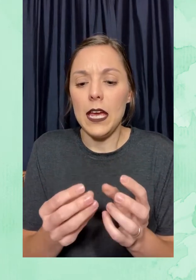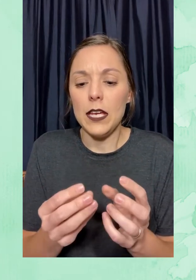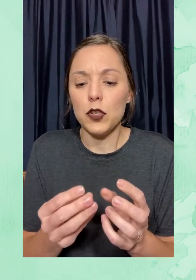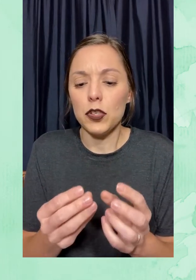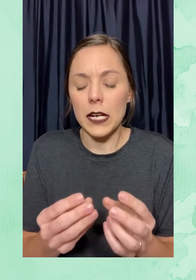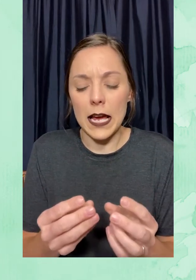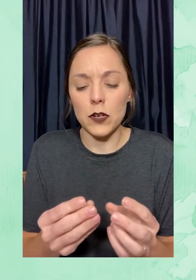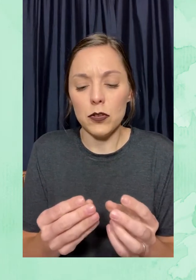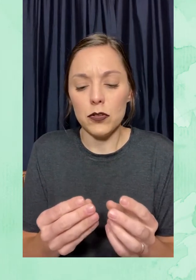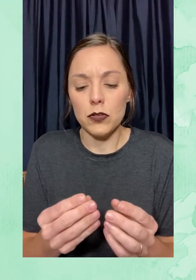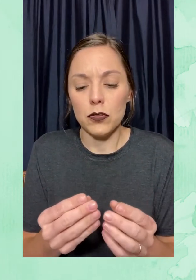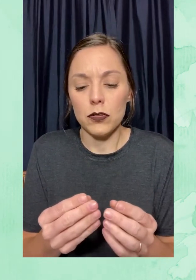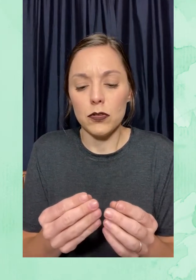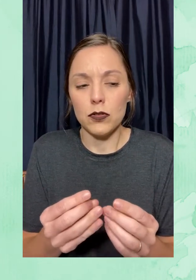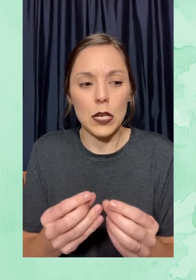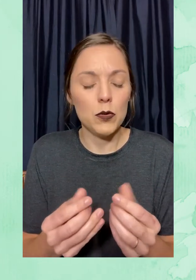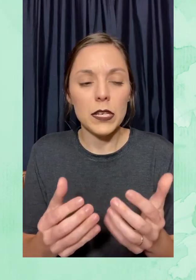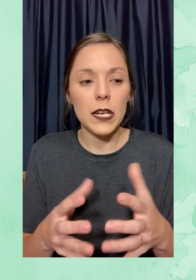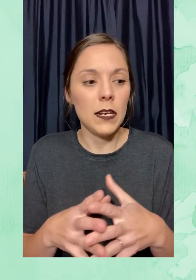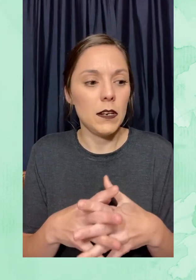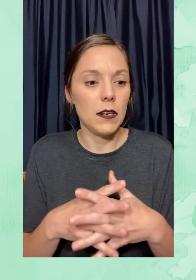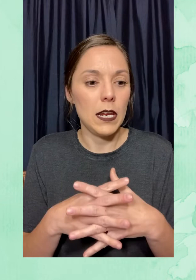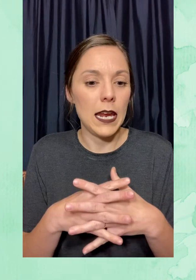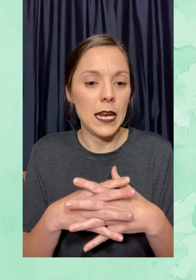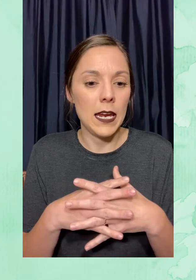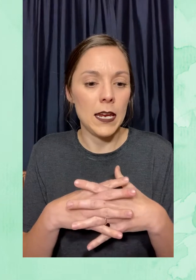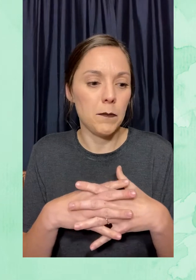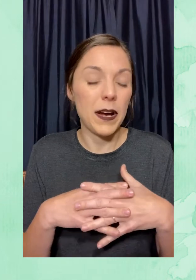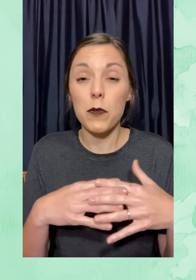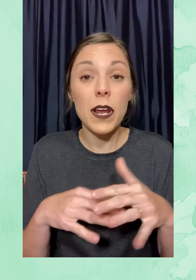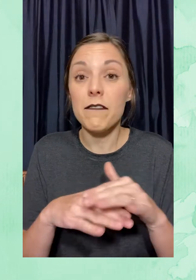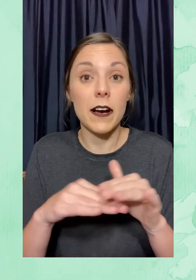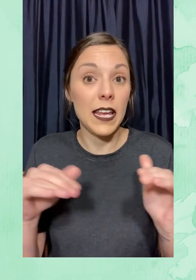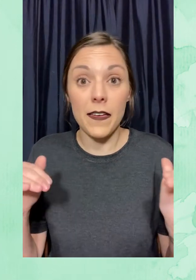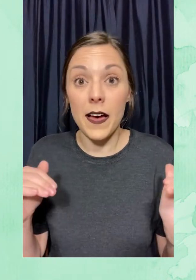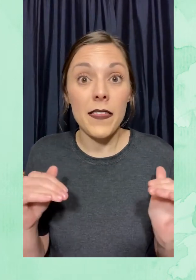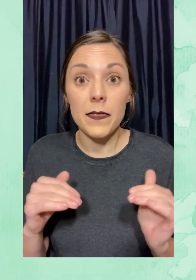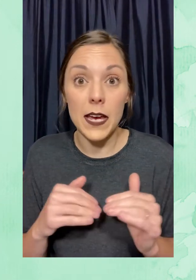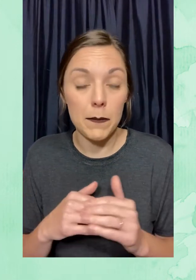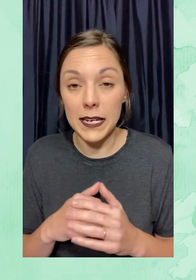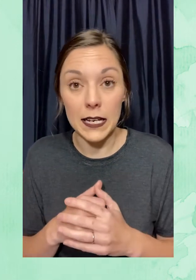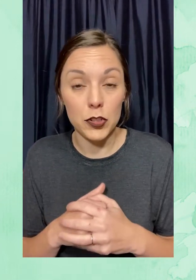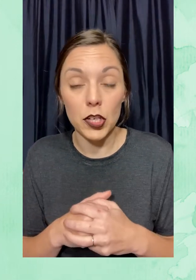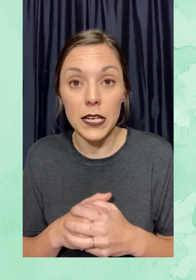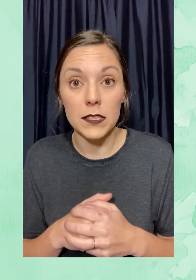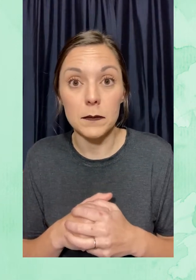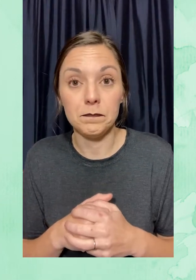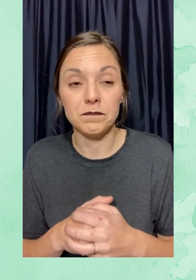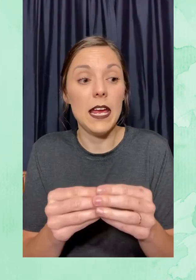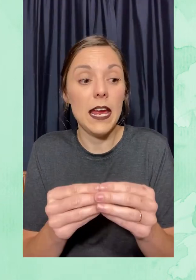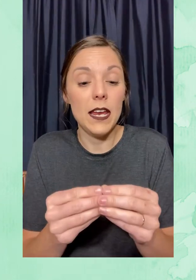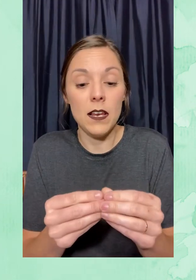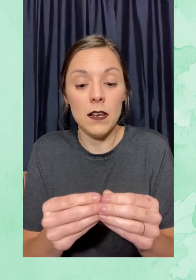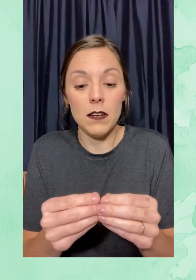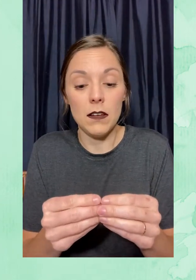Estos granos se usan para una variedad de aplicaciones.